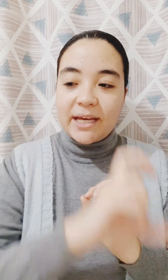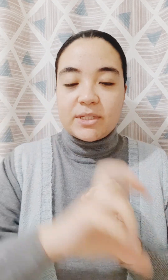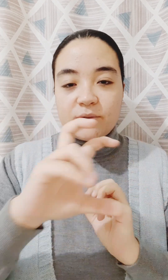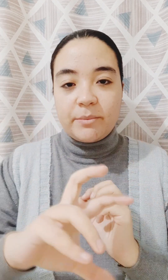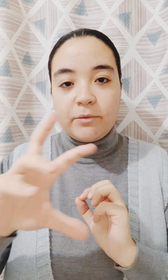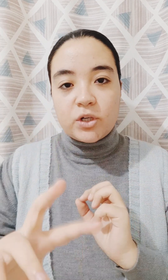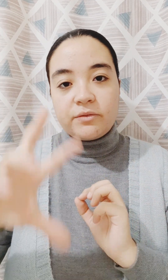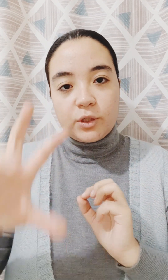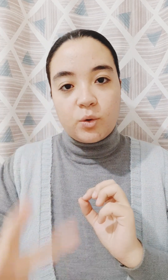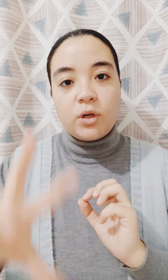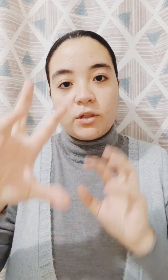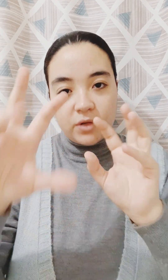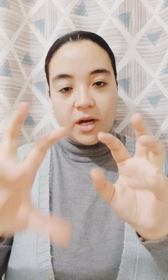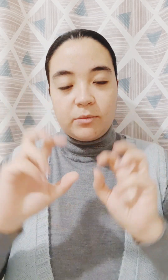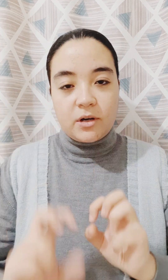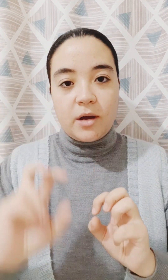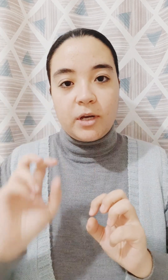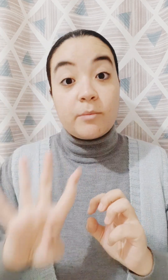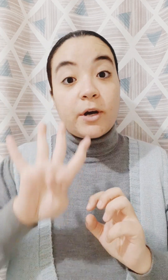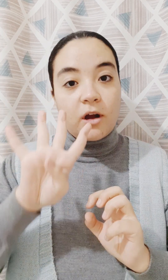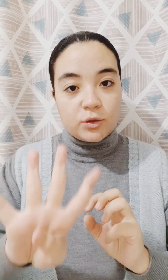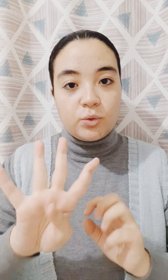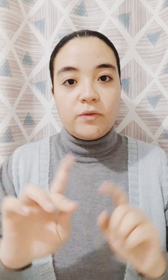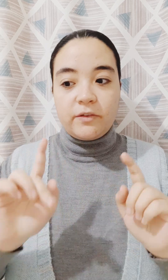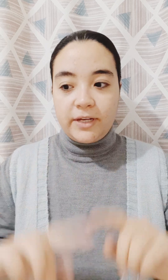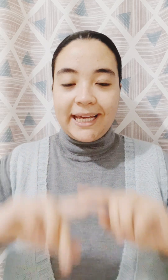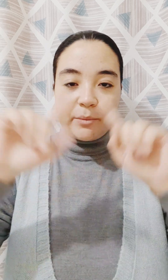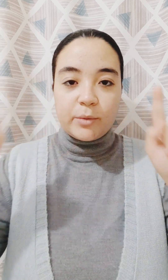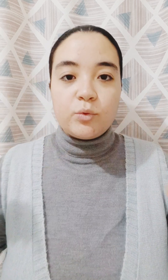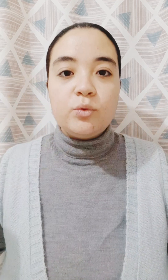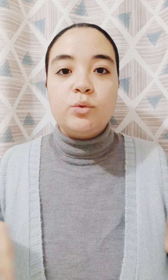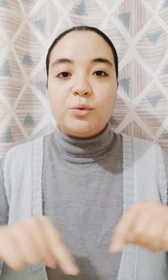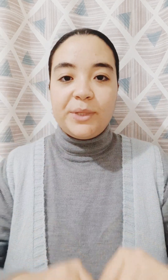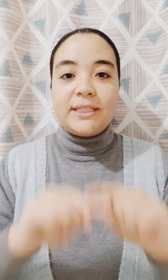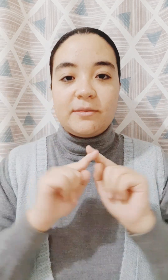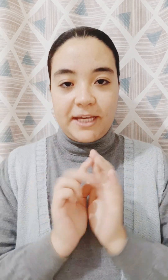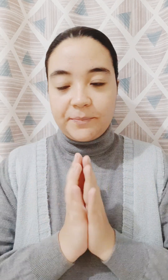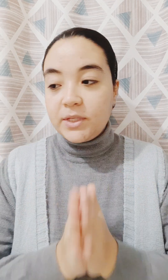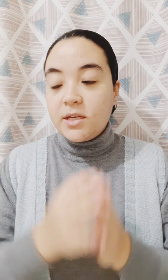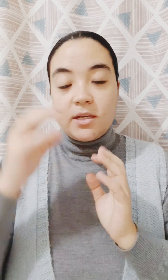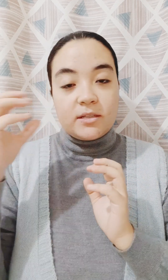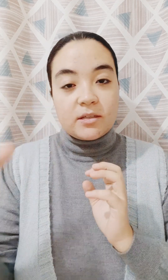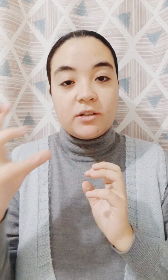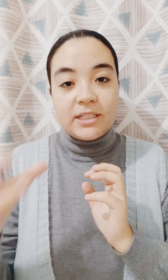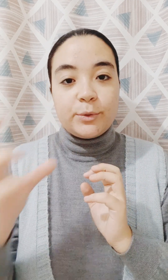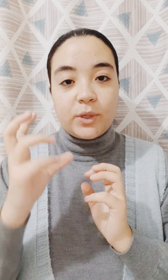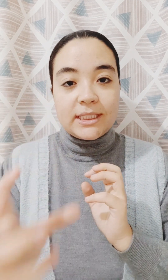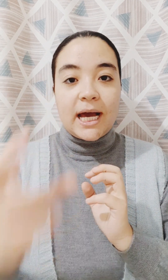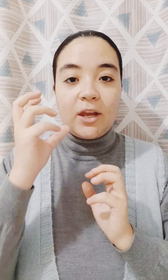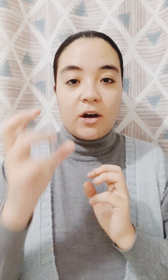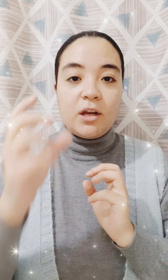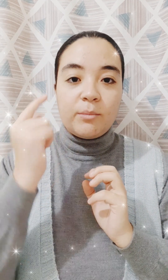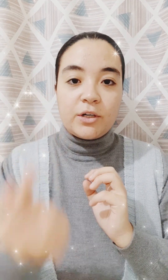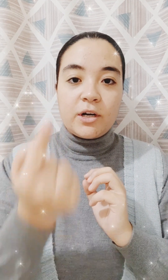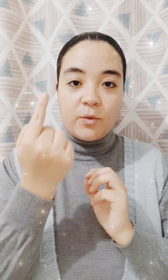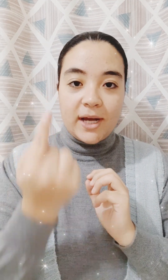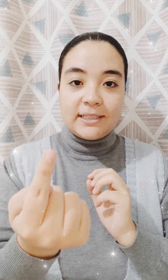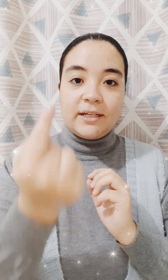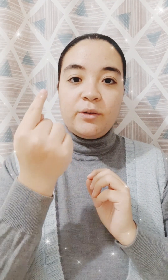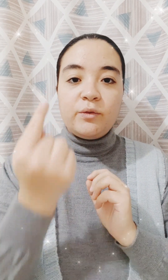75 مرة في كل رقعة من الكوهم الأربع رقعات ففي الآخر بيبقوا 300 تسبيح هذه الصلاة تؤدى على الأقل مرة واحدة في